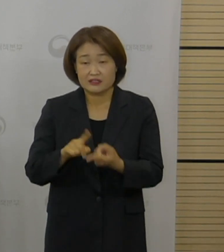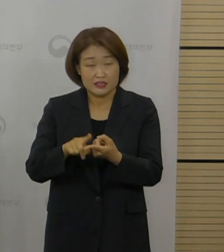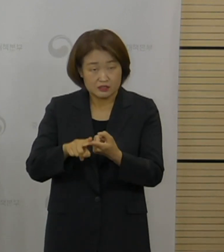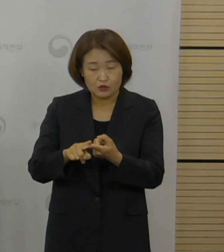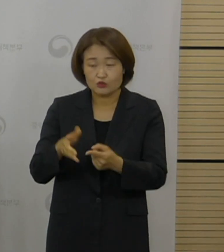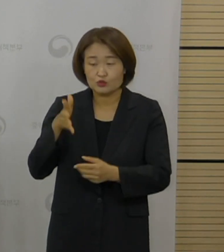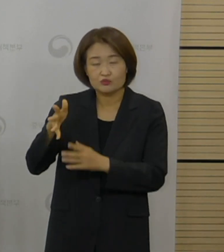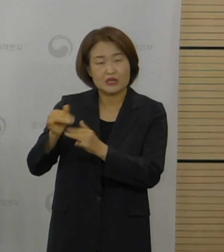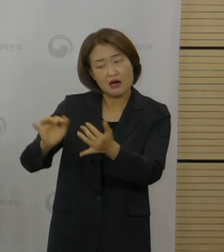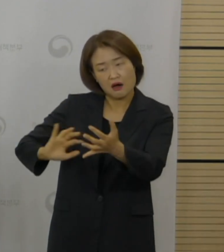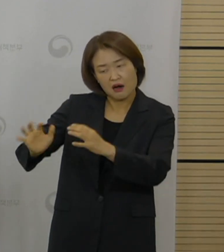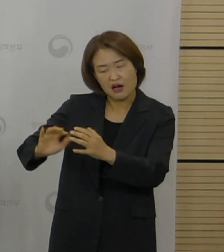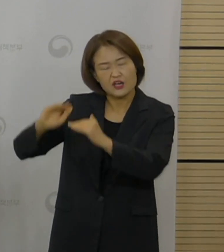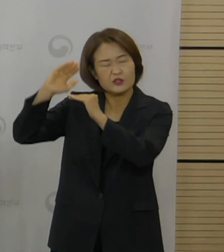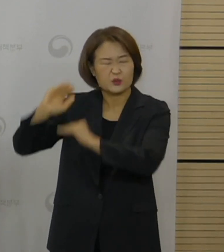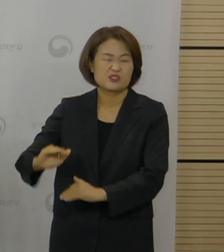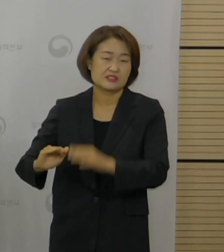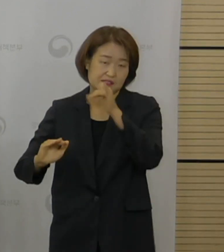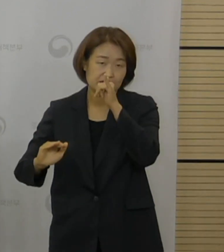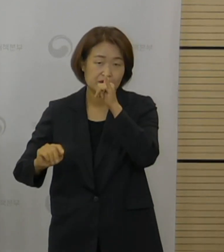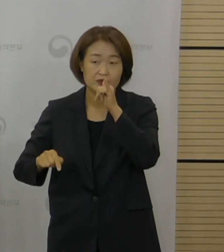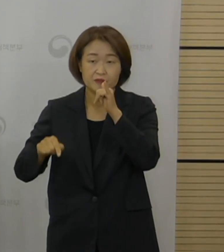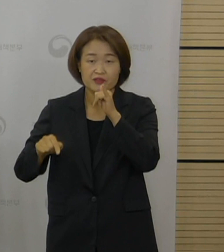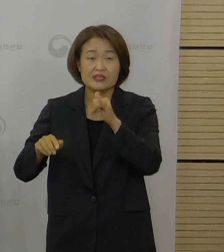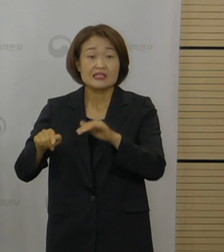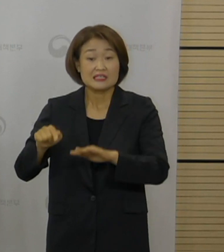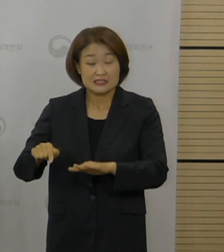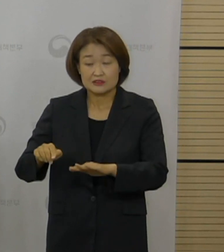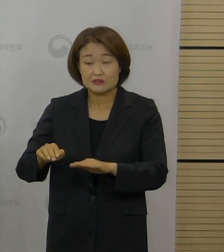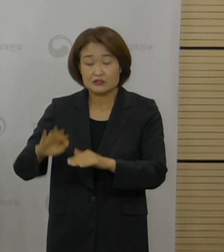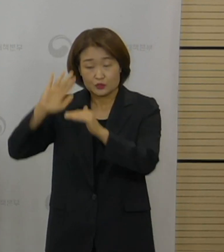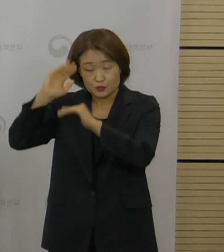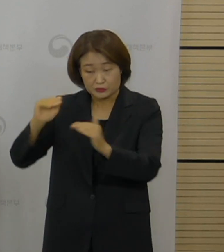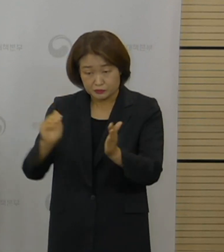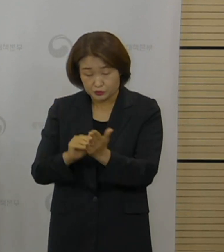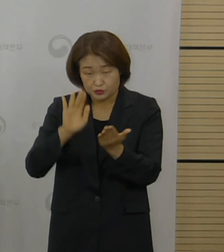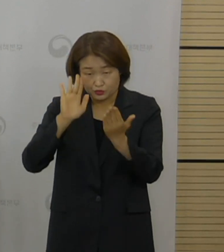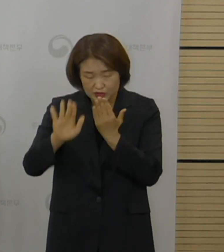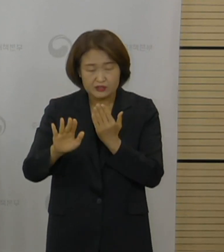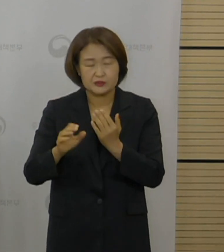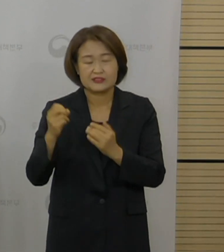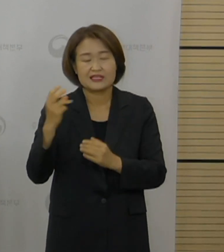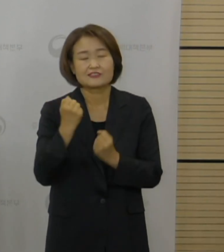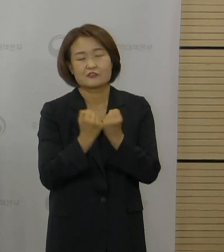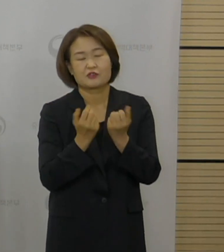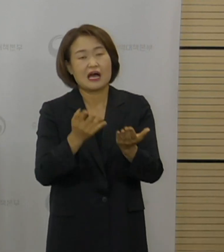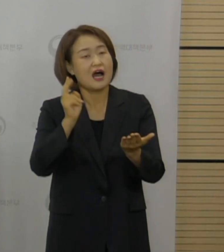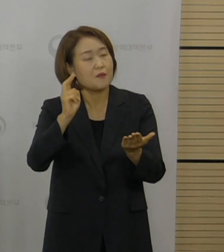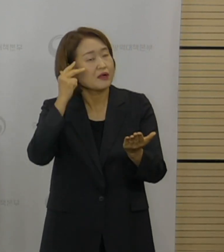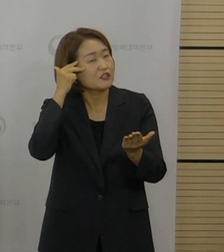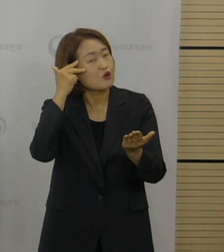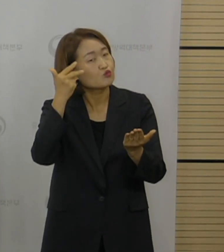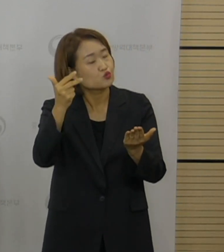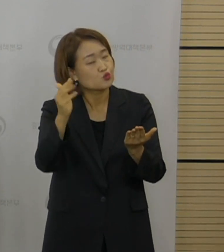거치는 과정이 있습니다. 이 부분도 역시 논의 후에 별도로 안내를 해드리도록 하겠습니다. 아마 다음 주 정도면